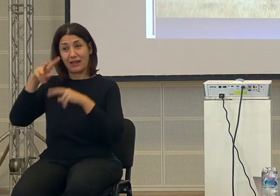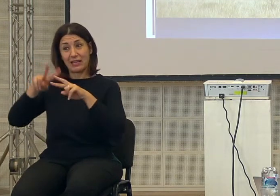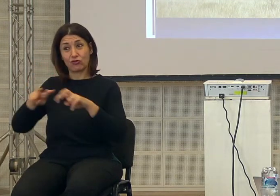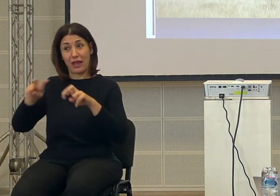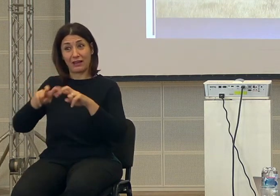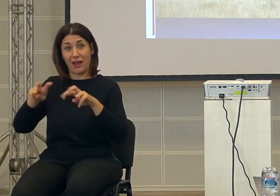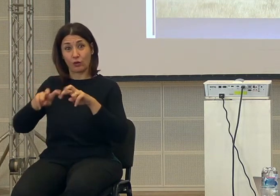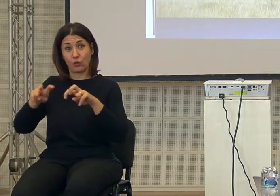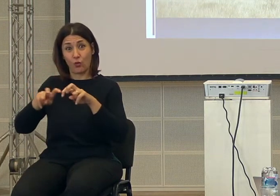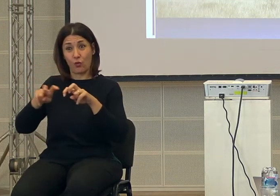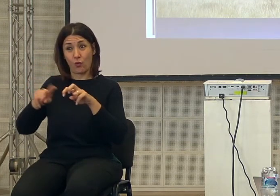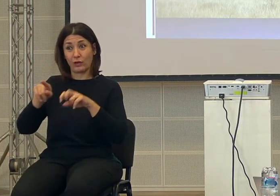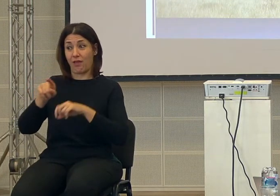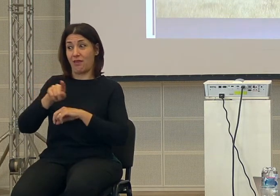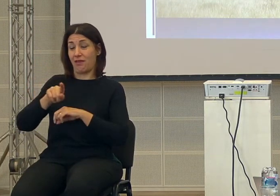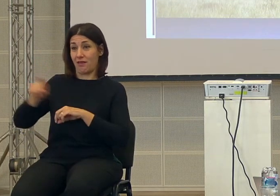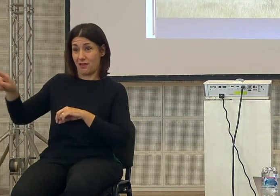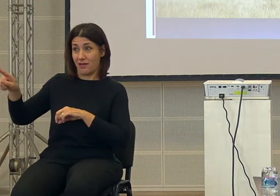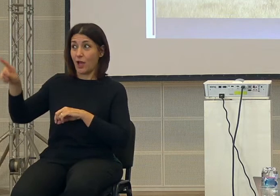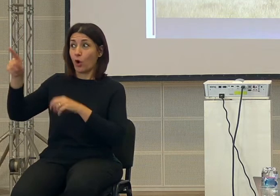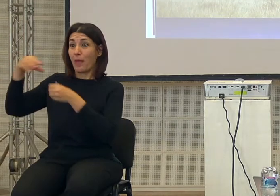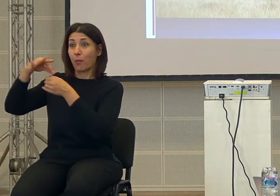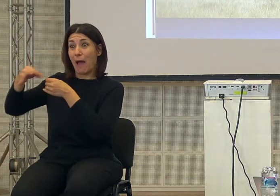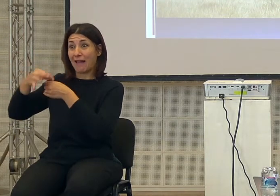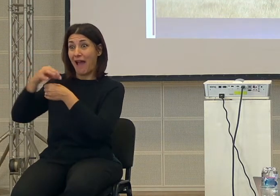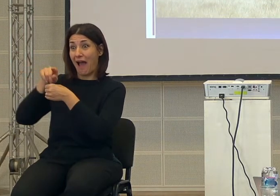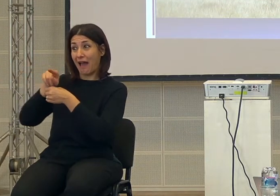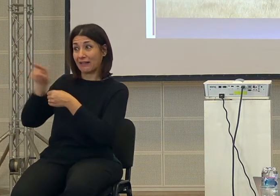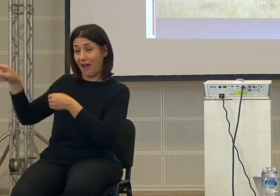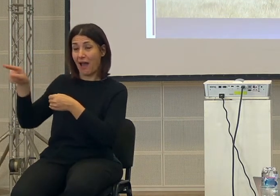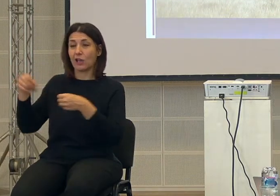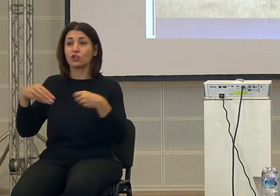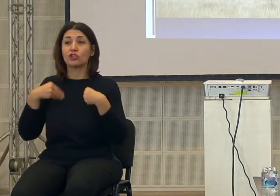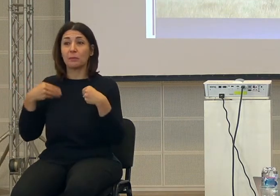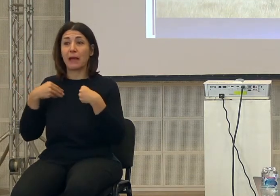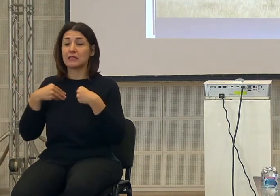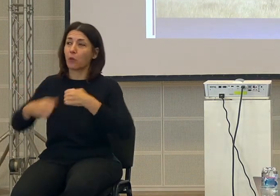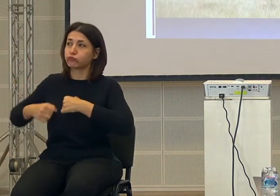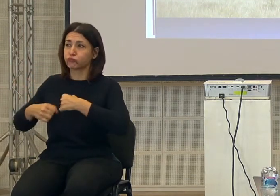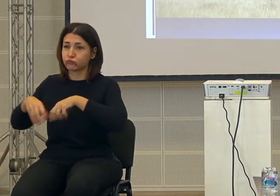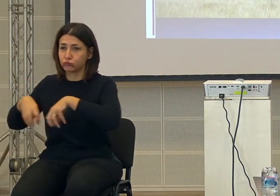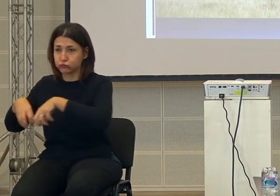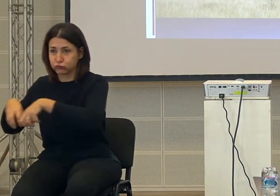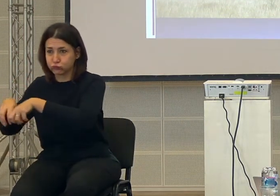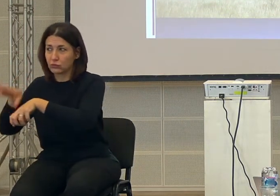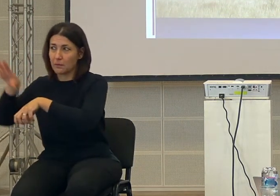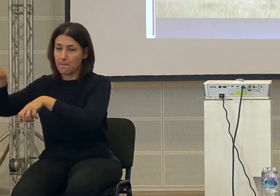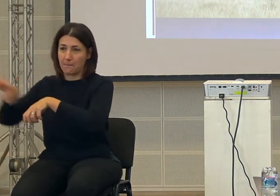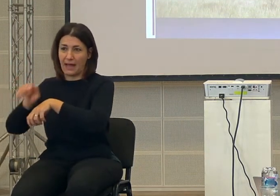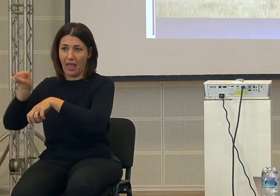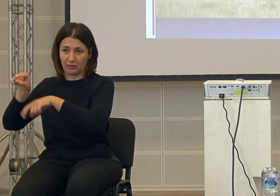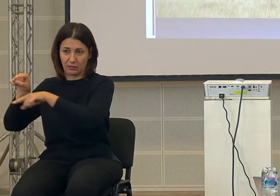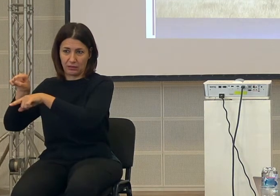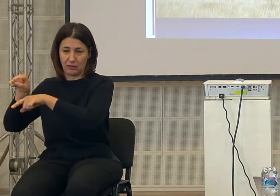questo animale, allo scimpanse, dove è una banana, lo scimpanse va e prende la banana. Gli